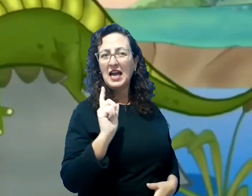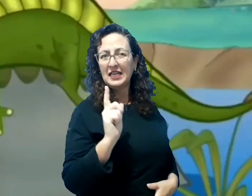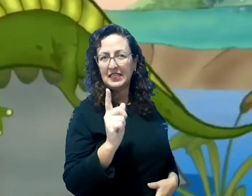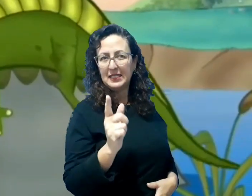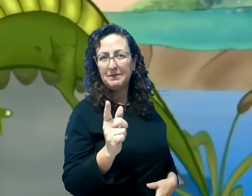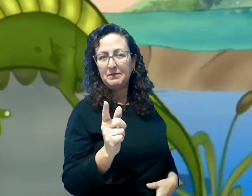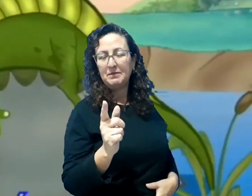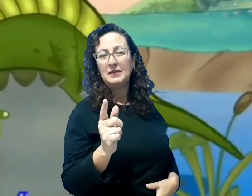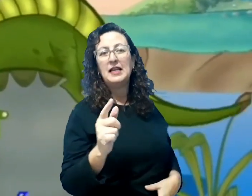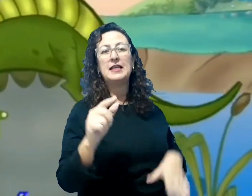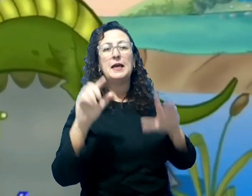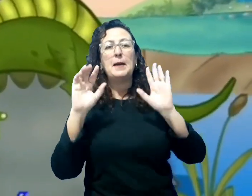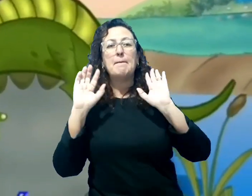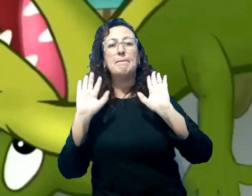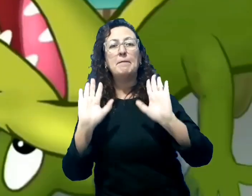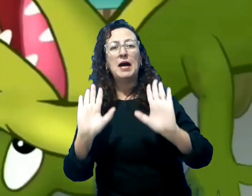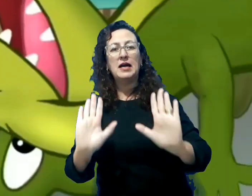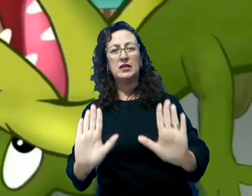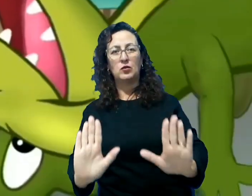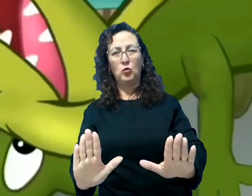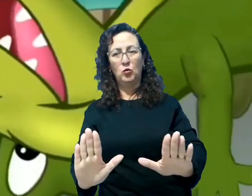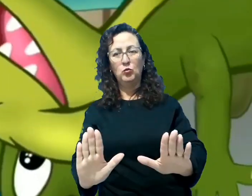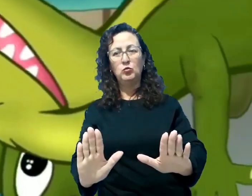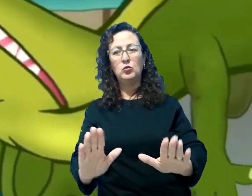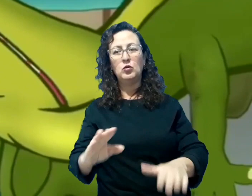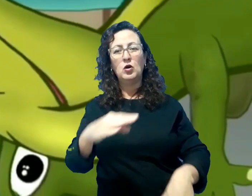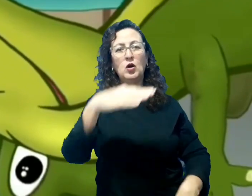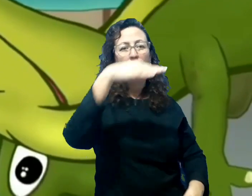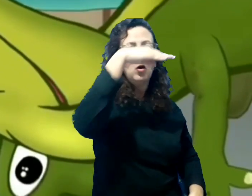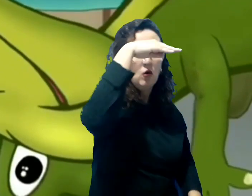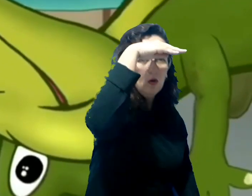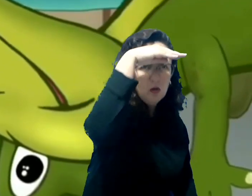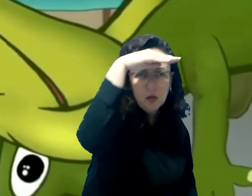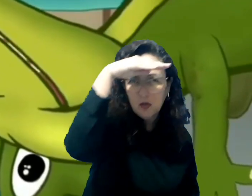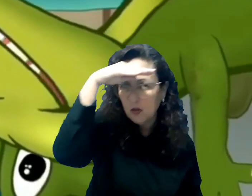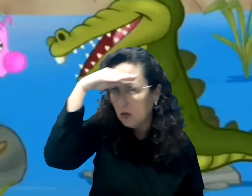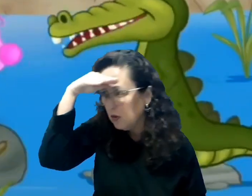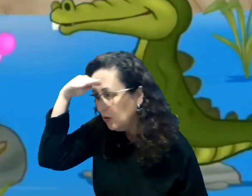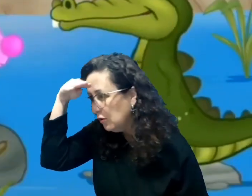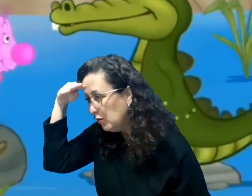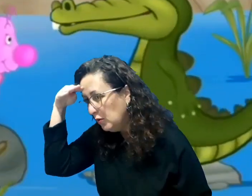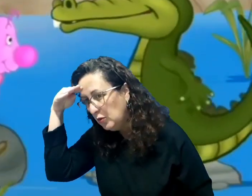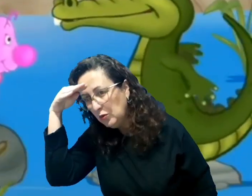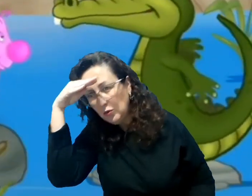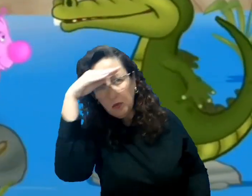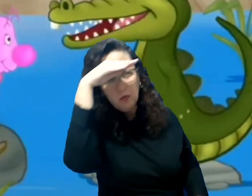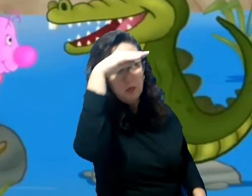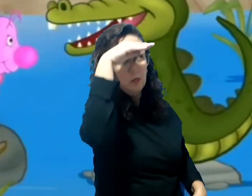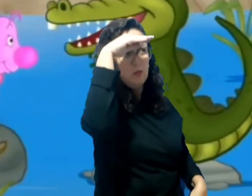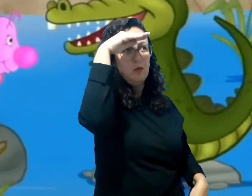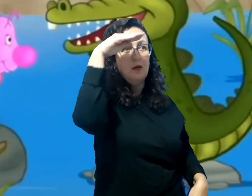Aí ele parou, viu